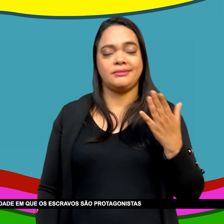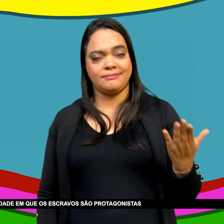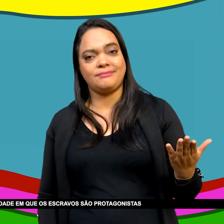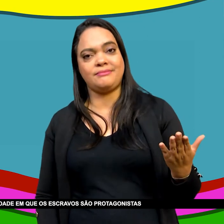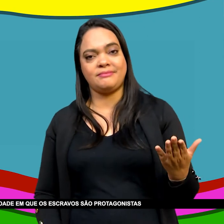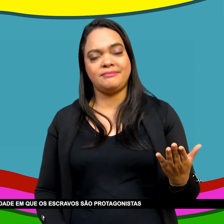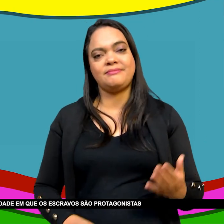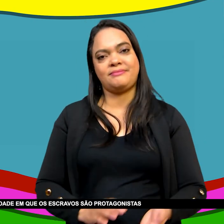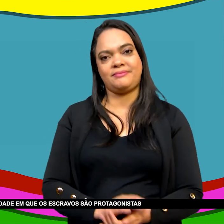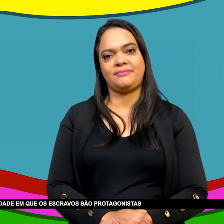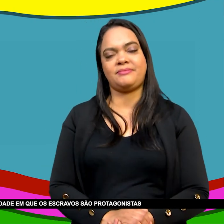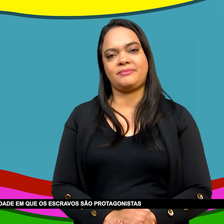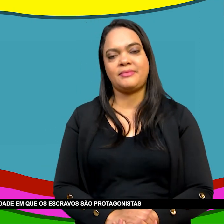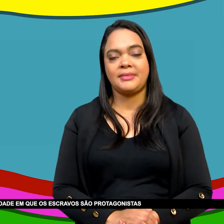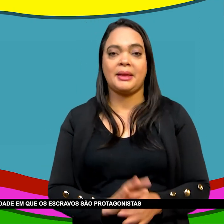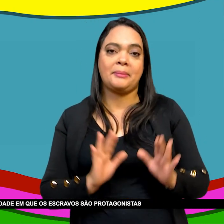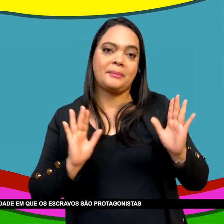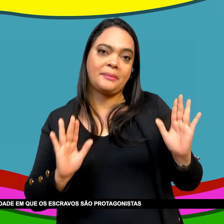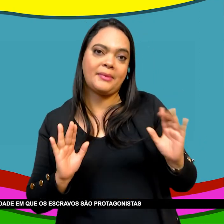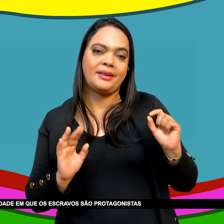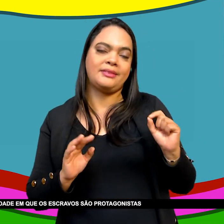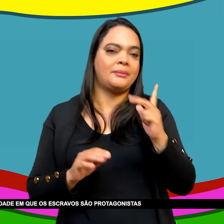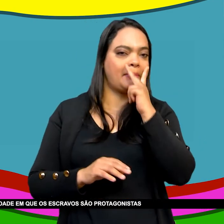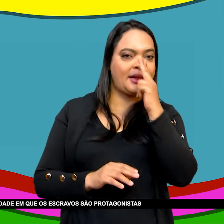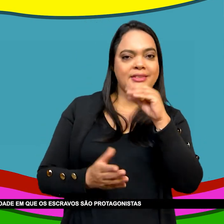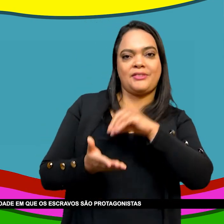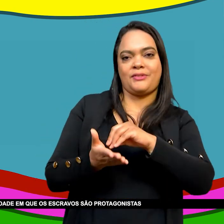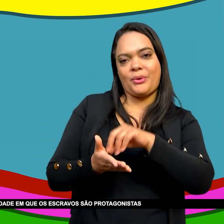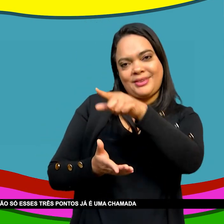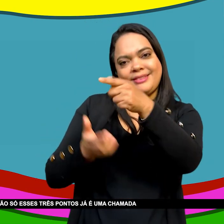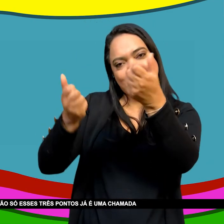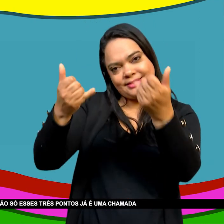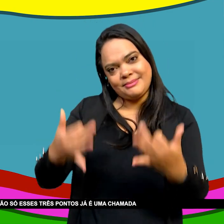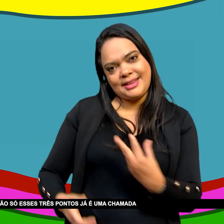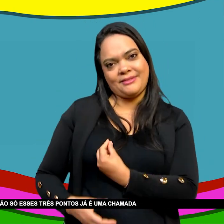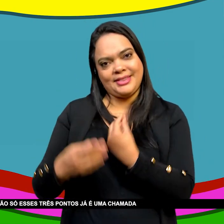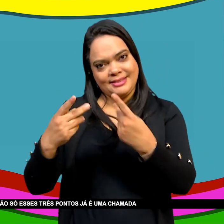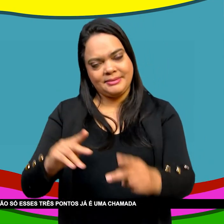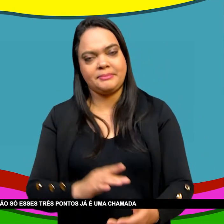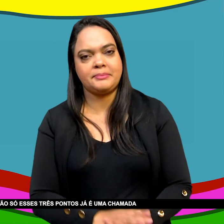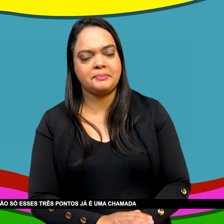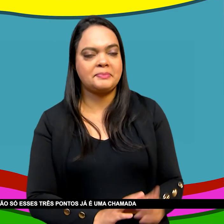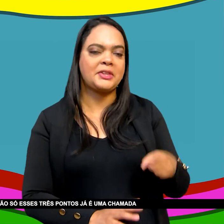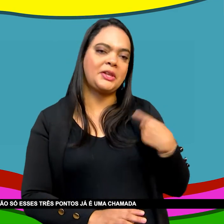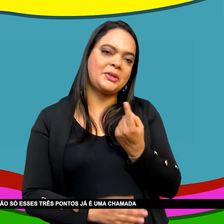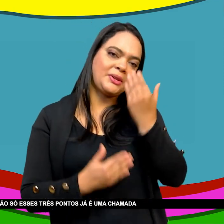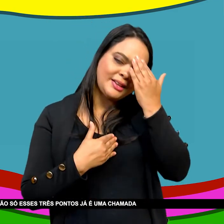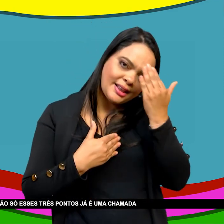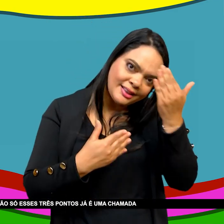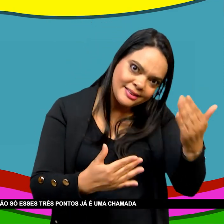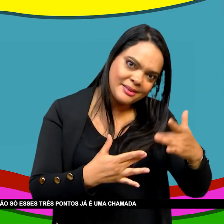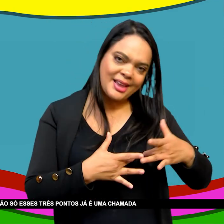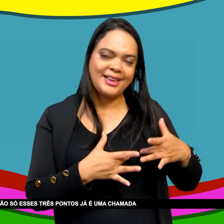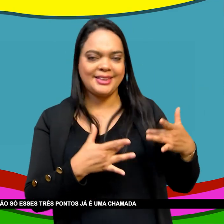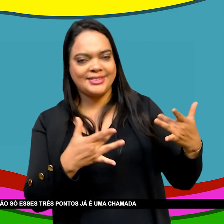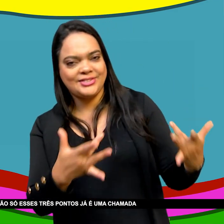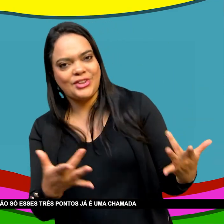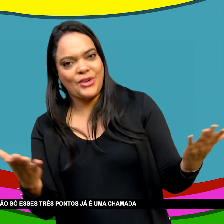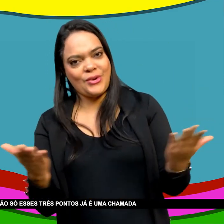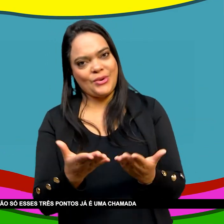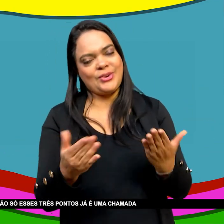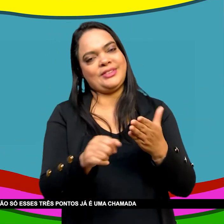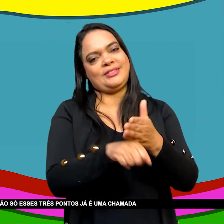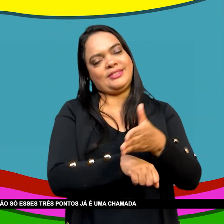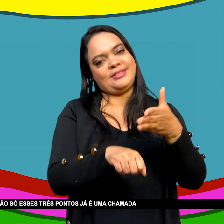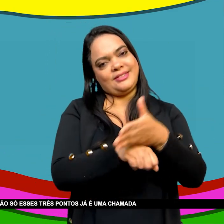humanidade Em que os escravos São protagonistas De uma revolução Que de história É a ordem vigente Então só